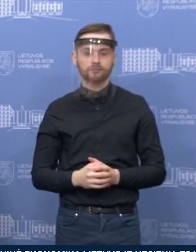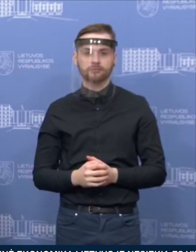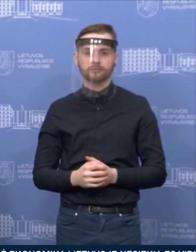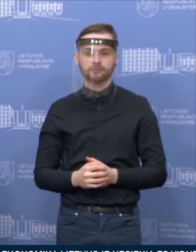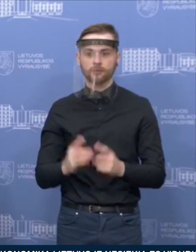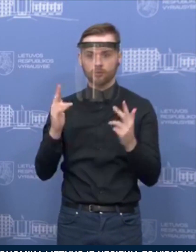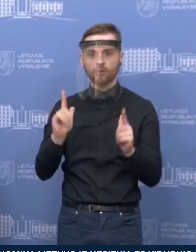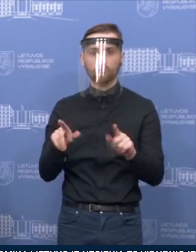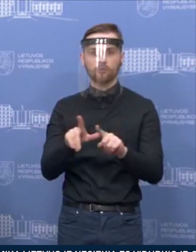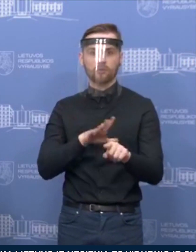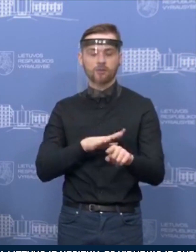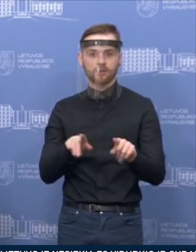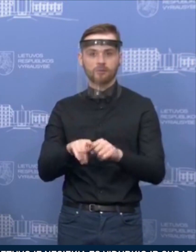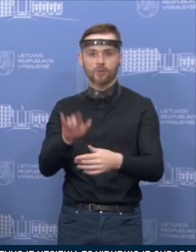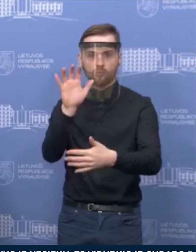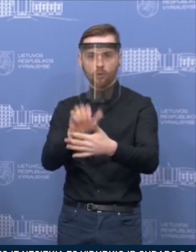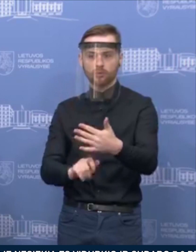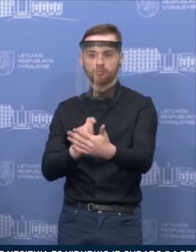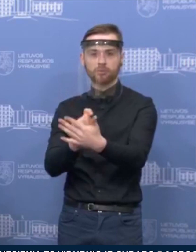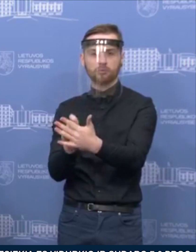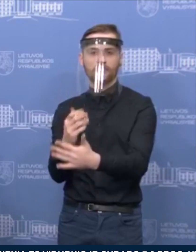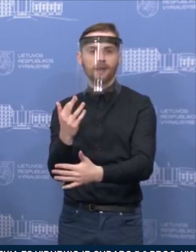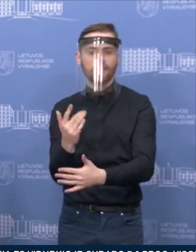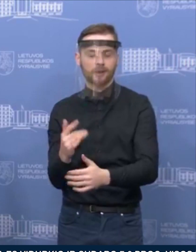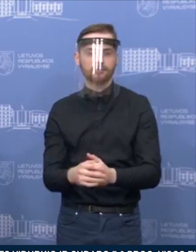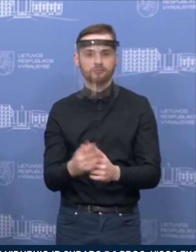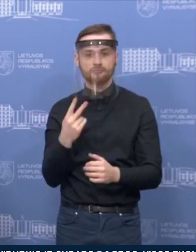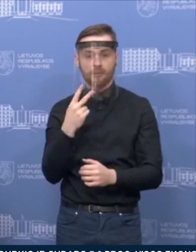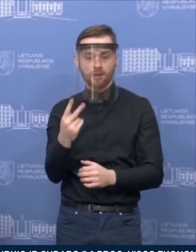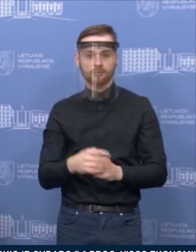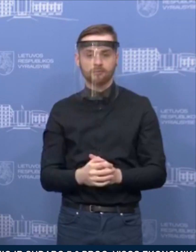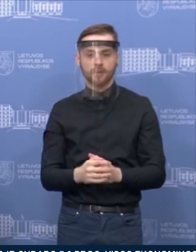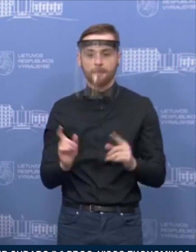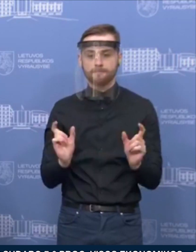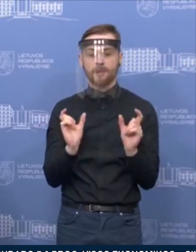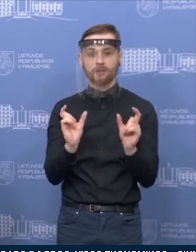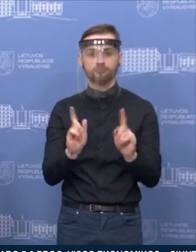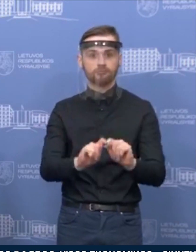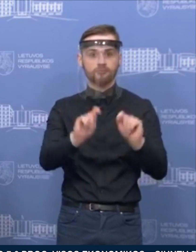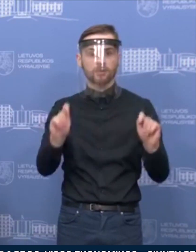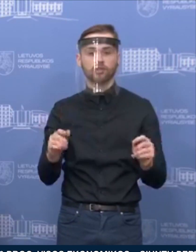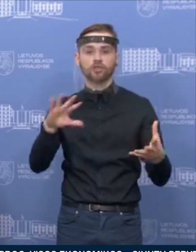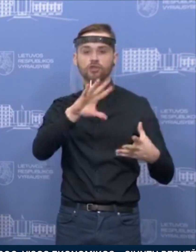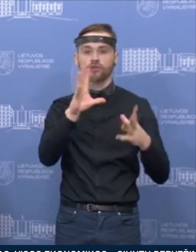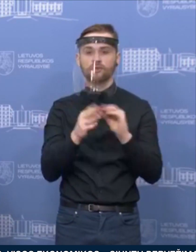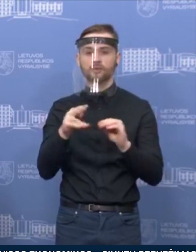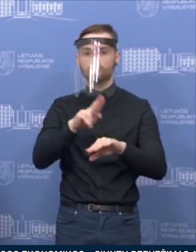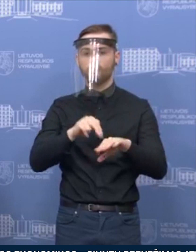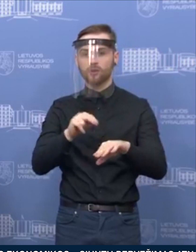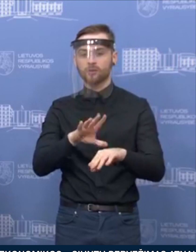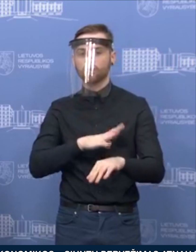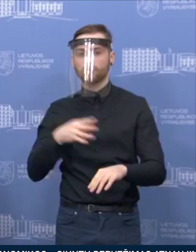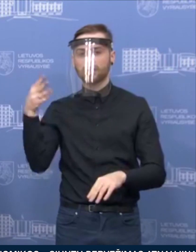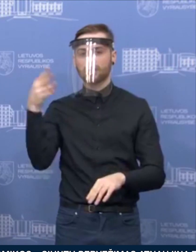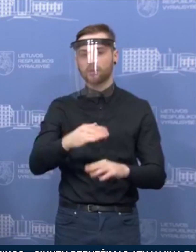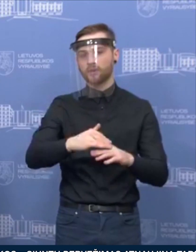virto baudomis. Pakankamai nemažas. Iš viso nuo karantino pradžios policija jau sulaukė 4000 gyventojų